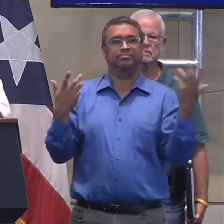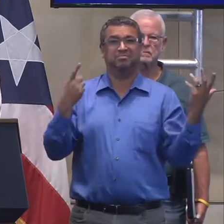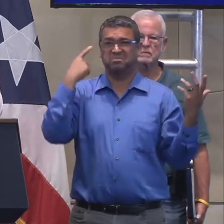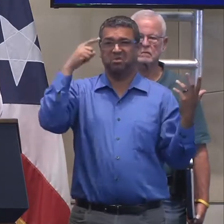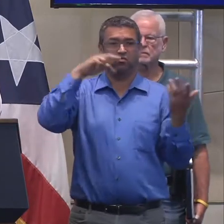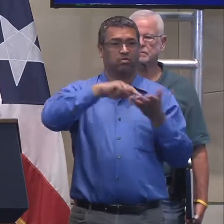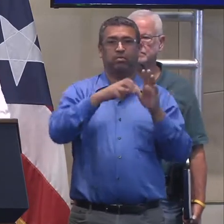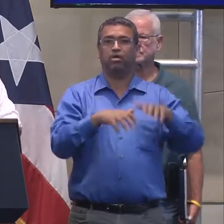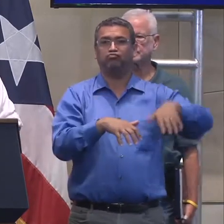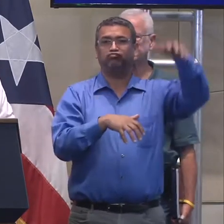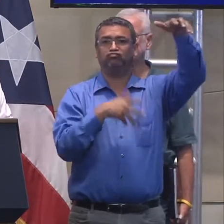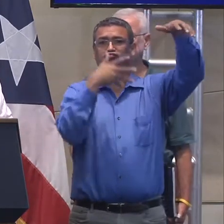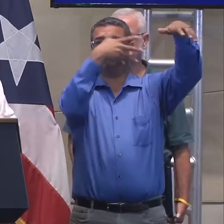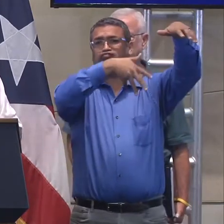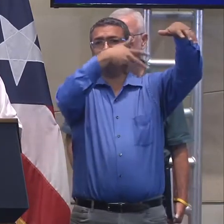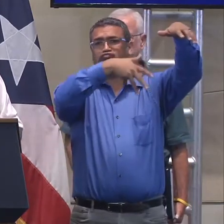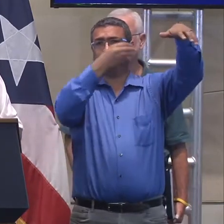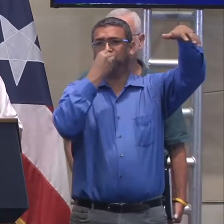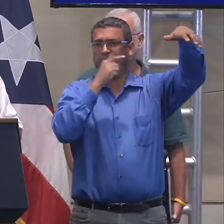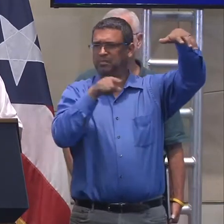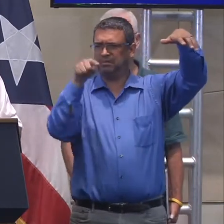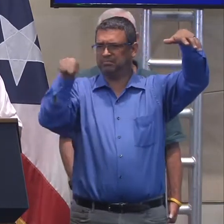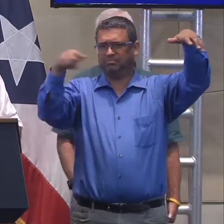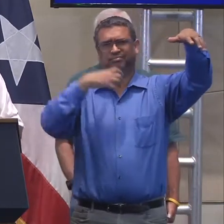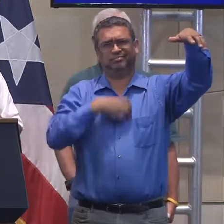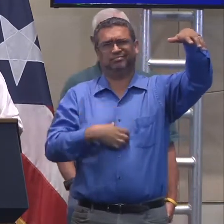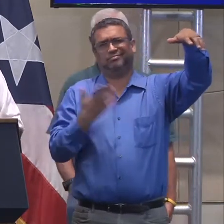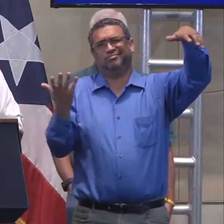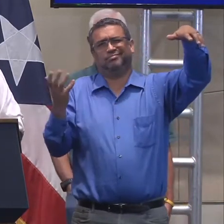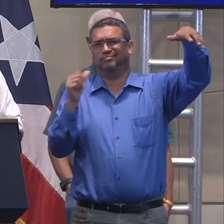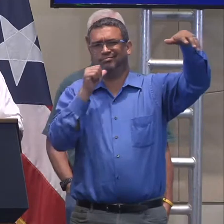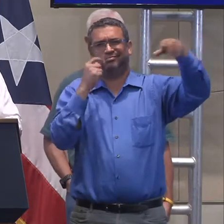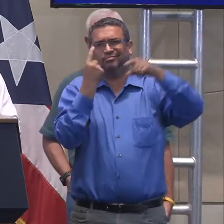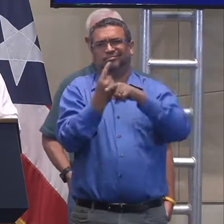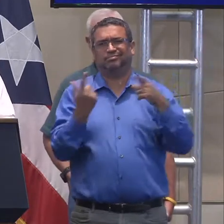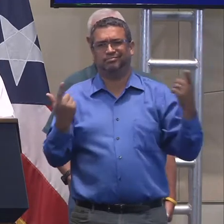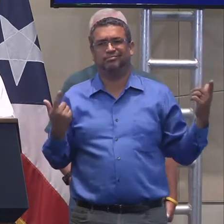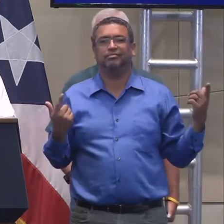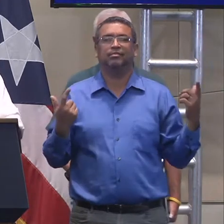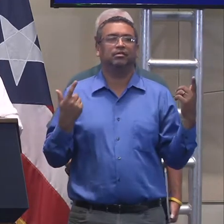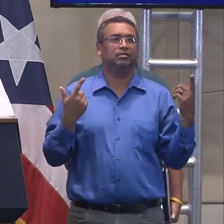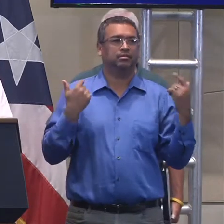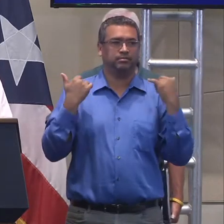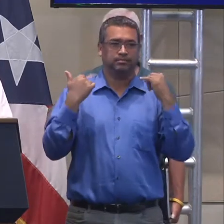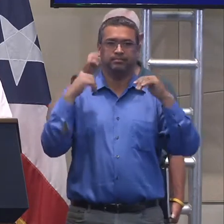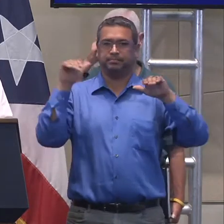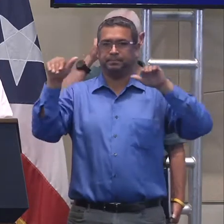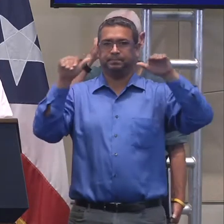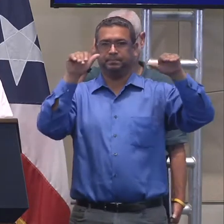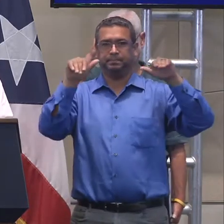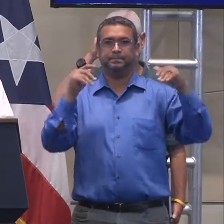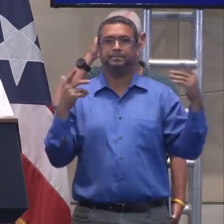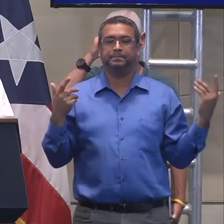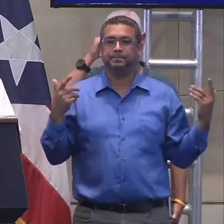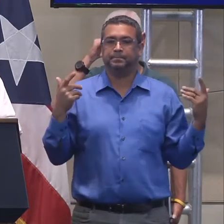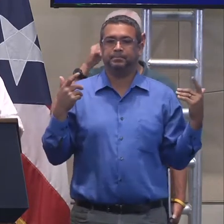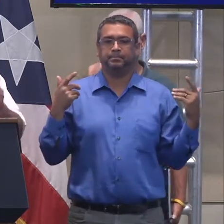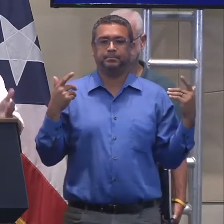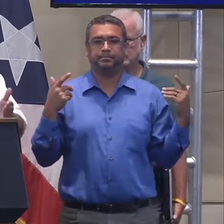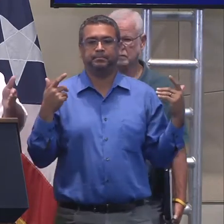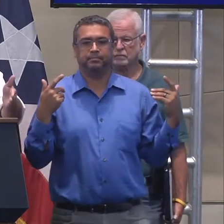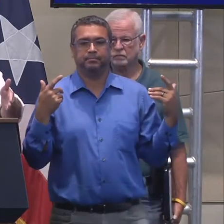comida en un centro de acopio si el ciudadano no la, no, no la tiene. Así que nuestro, nuestro llamado, nuestro llamado, nuestro esto